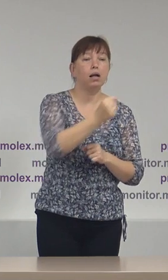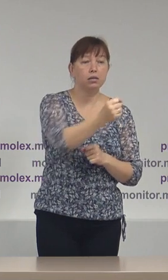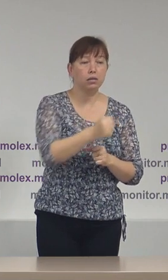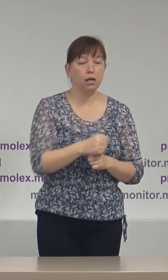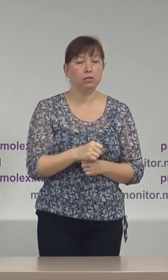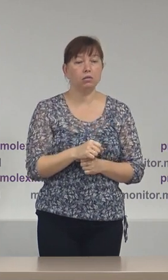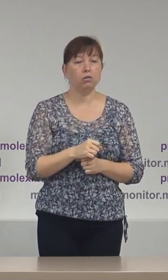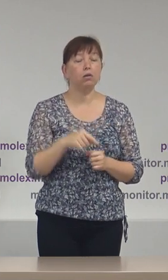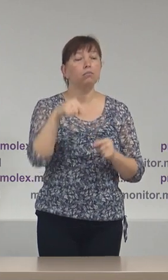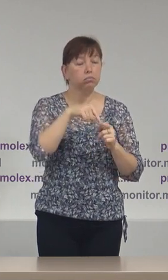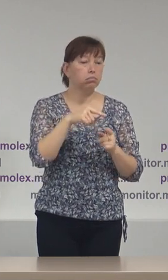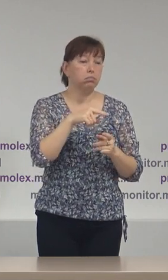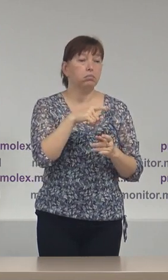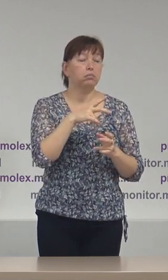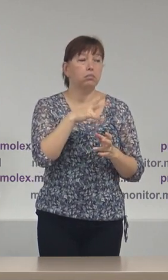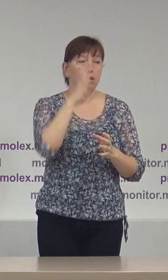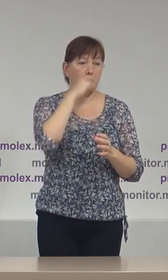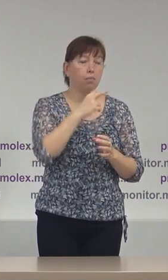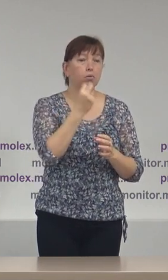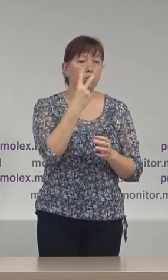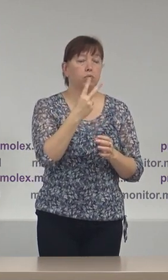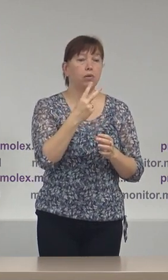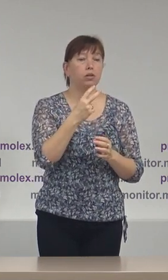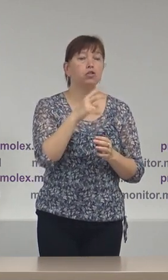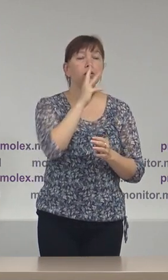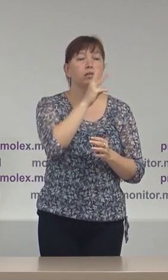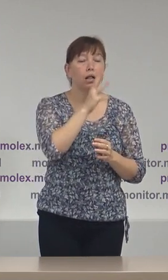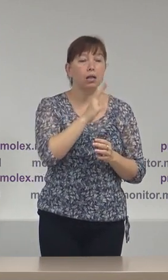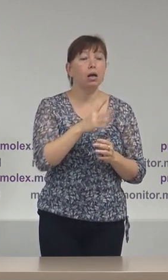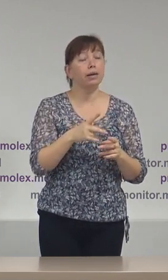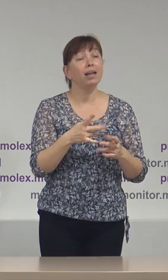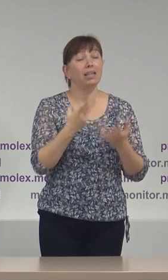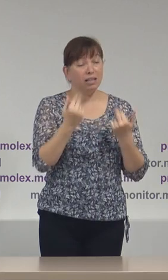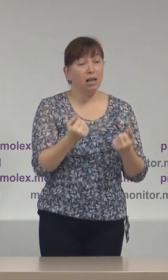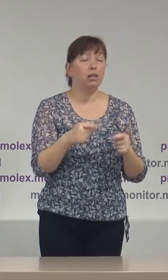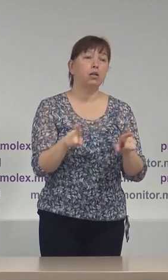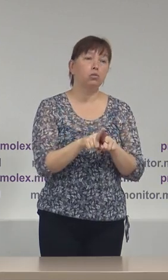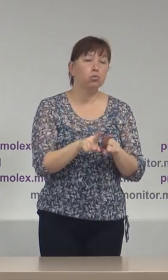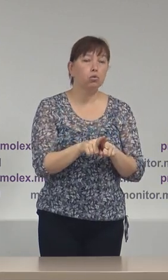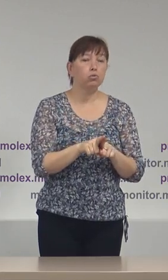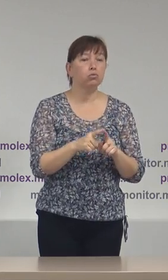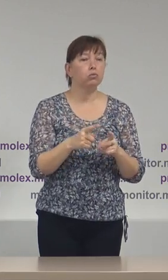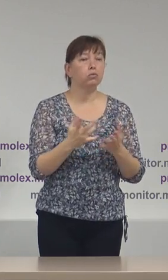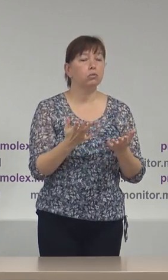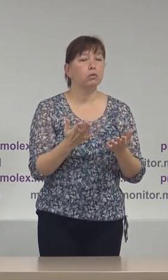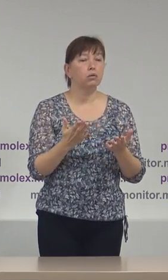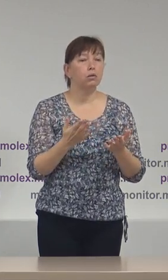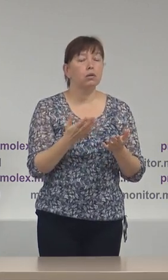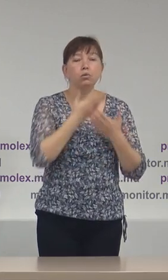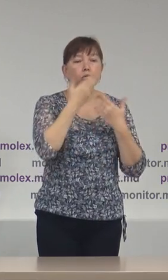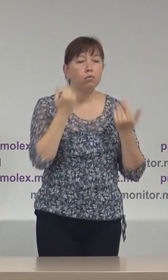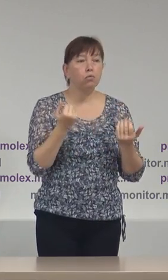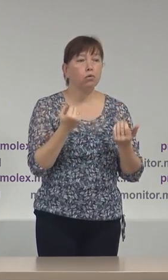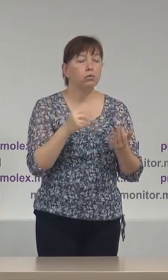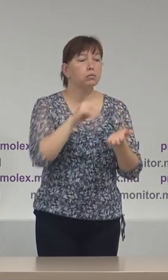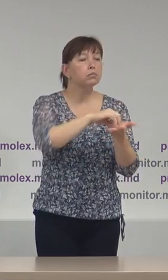acelor 12 salarii medii pe economie, dar totuși fără ca ei să